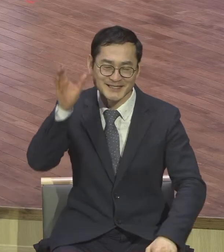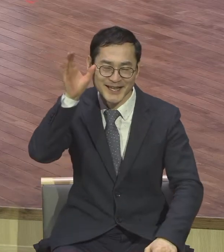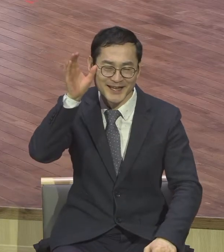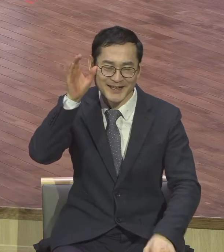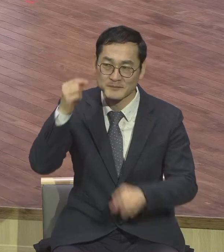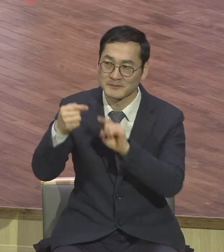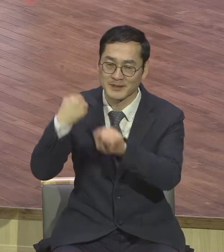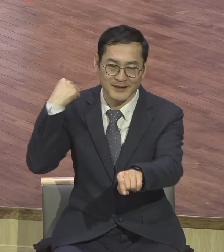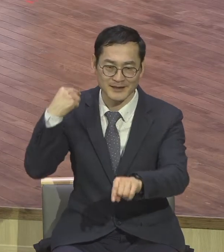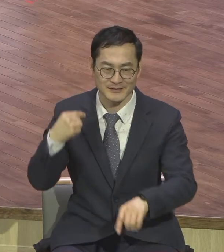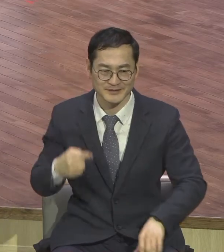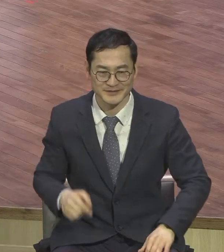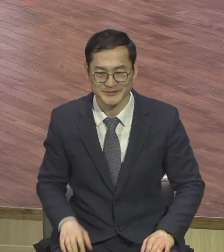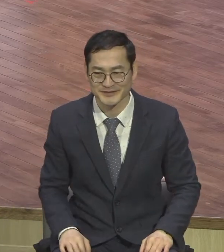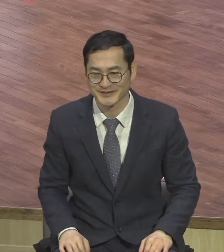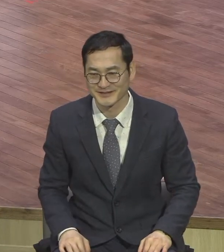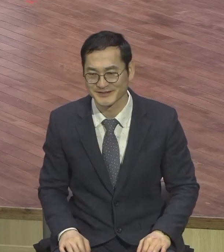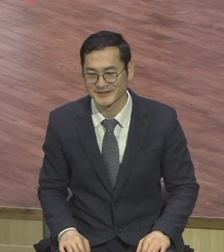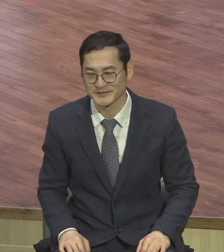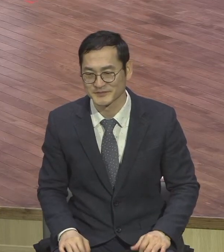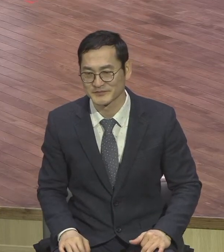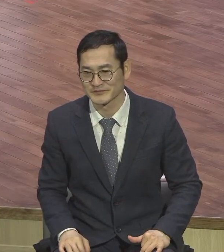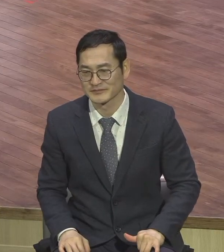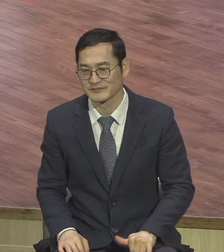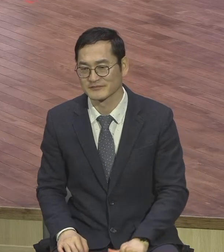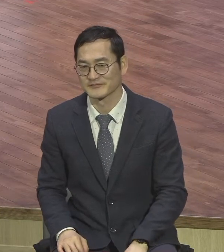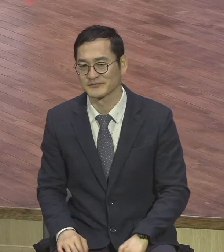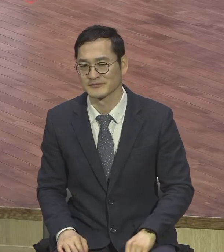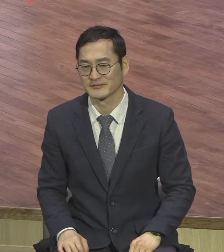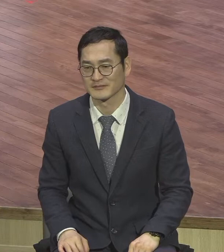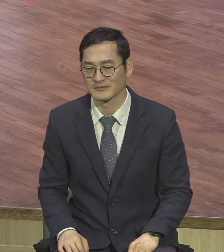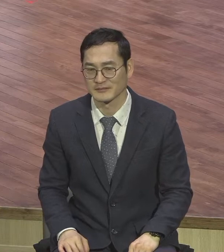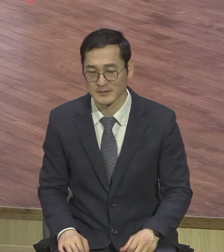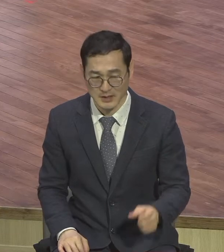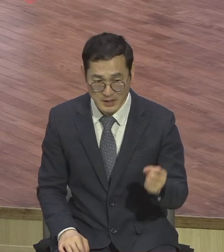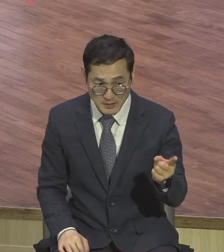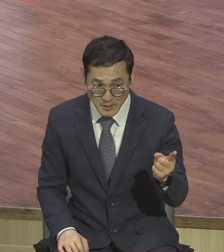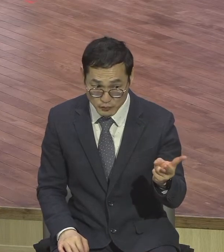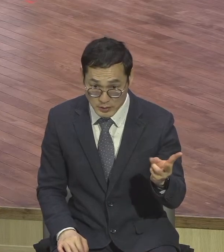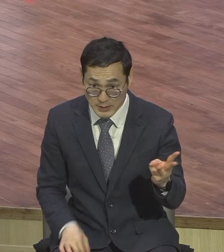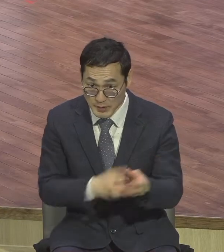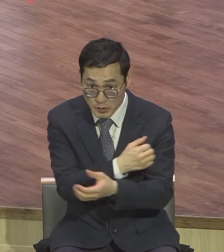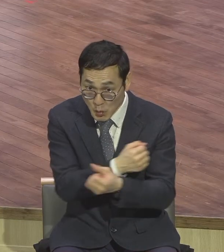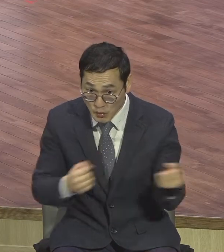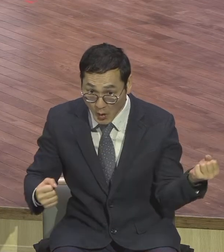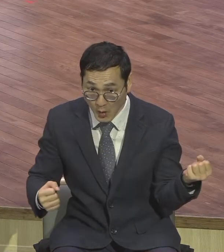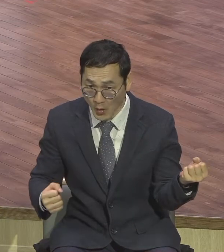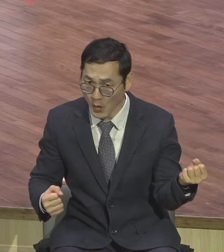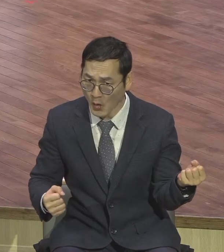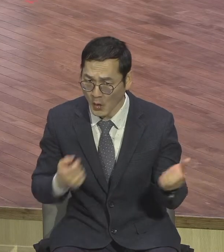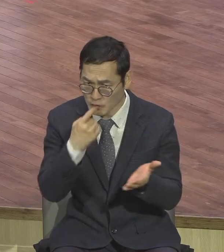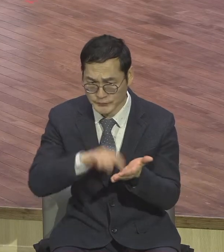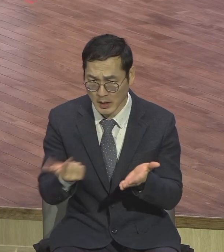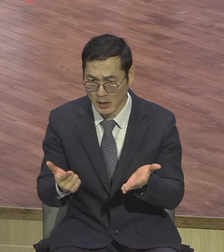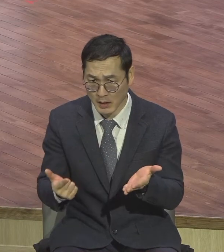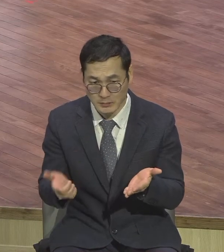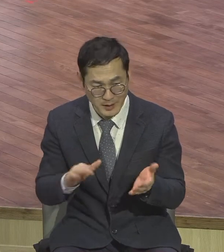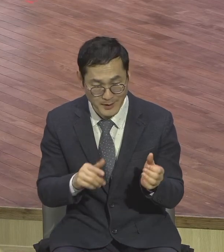세 분도 힘들죠 사실 똑같은 죄를 짓고 와서 용서해 달라고 세 분도 힘든데 일곱 번 대단하죠 예수님께서